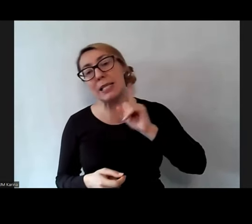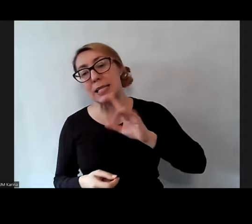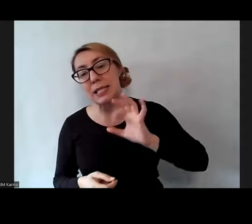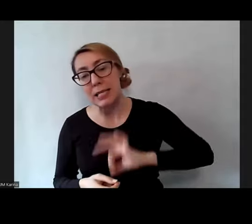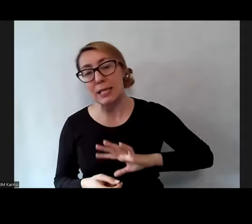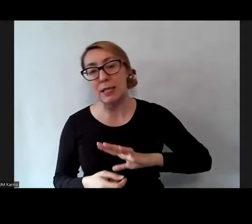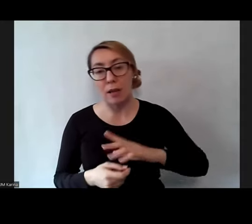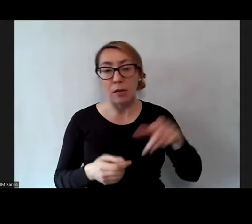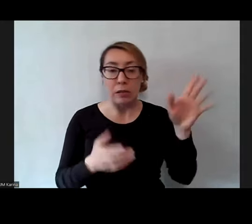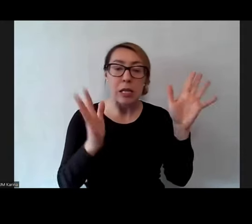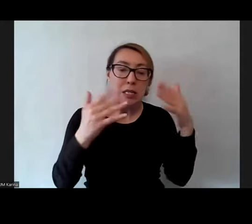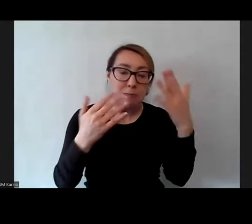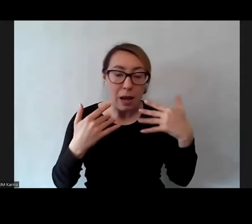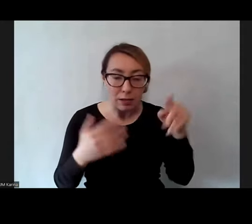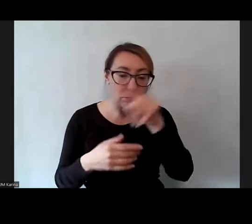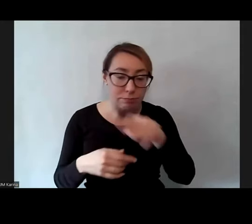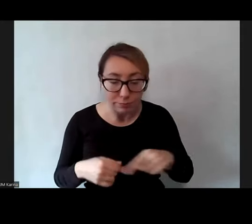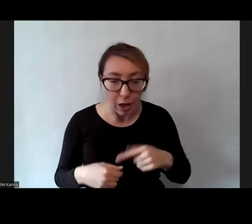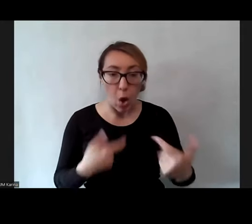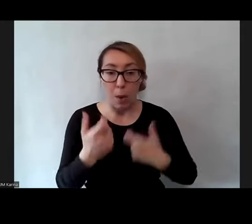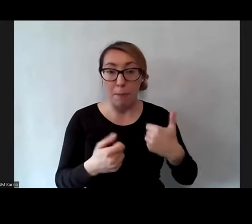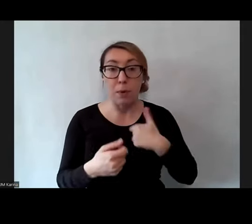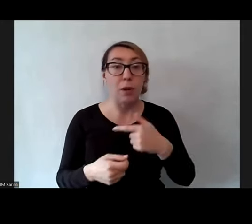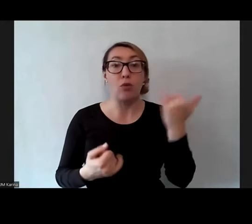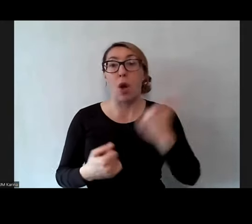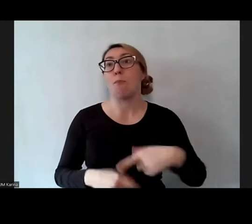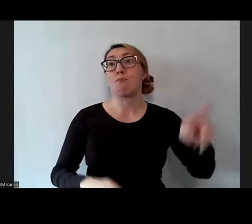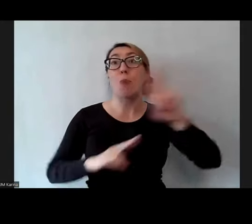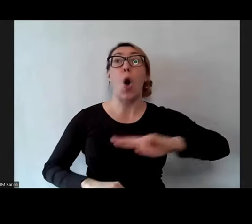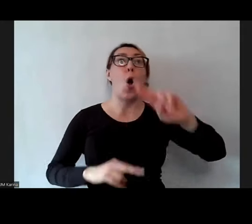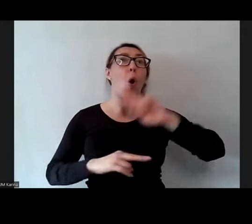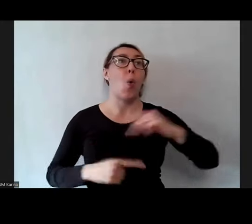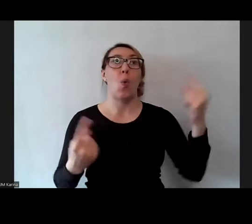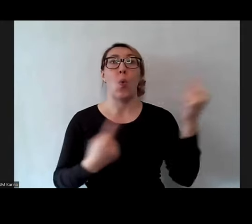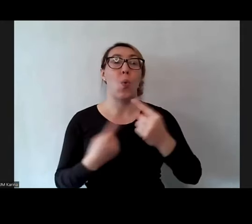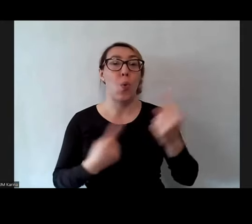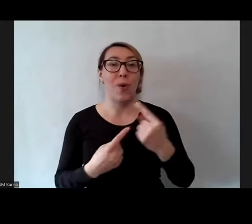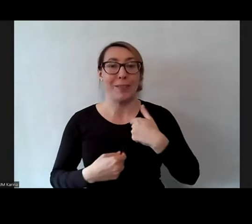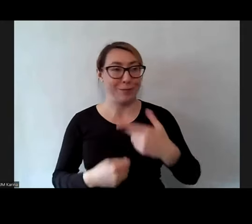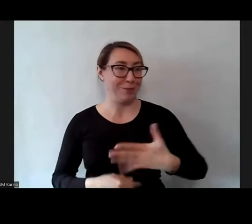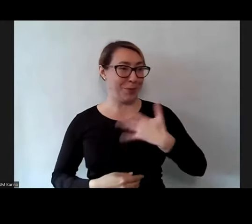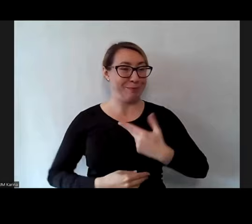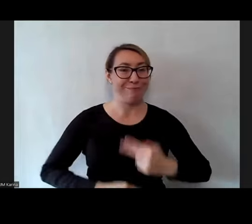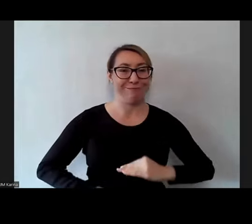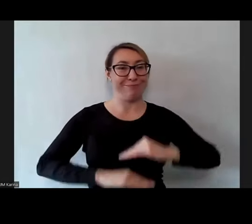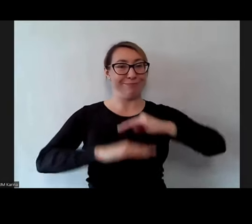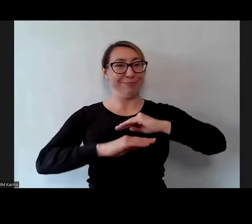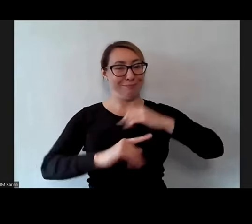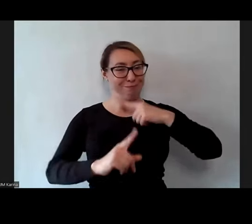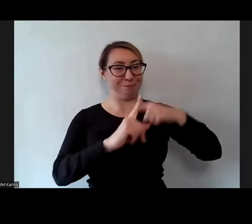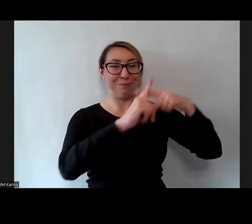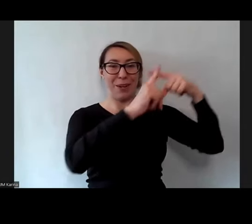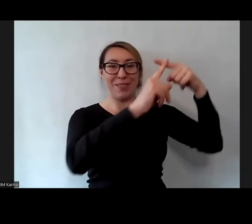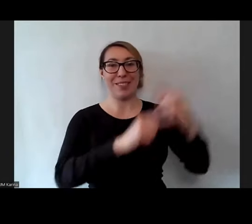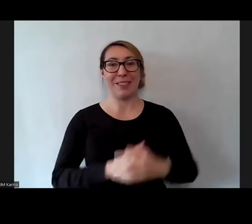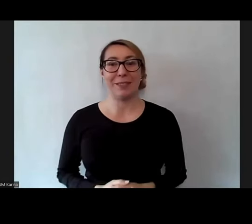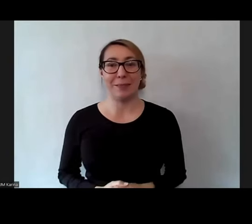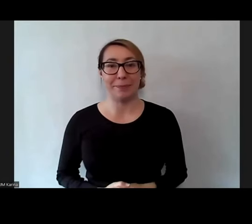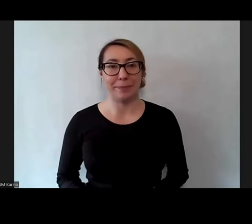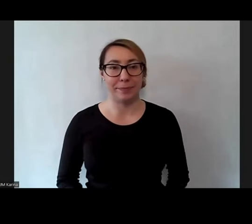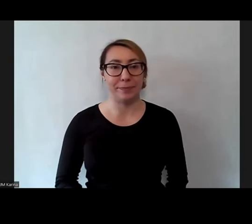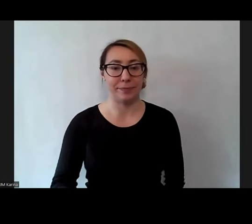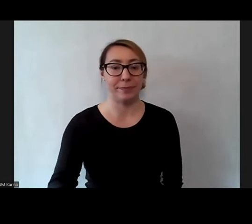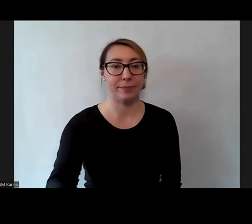spacer i był zachwycony, to to jest coś, co mnie naprawdę tak ładuje i pozytywnie nakręca. Tak.